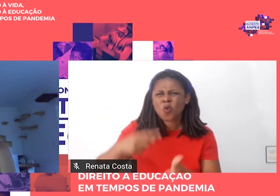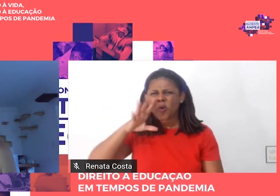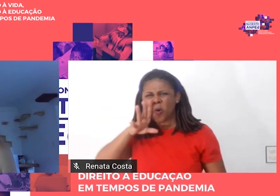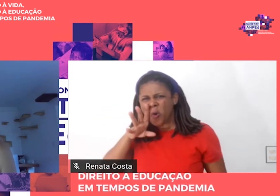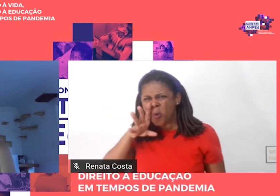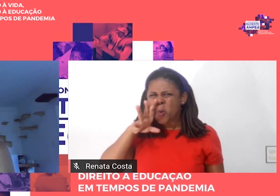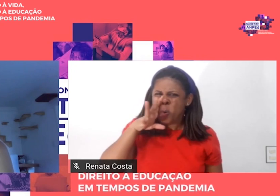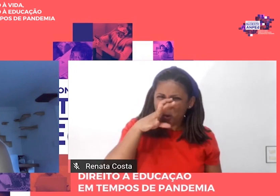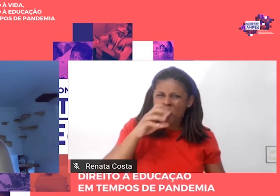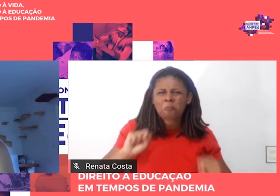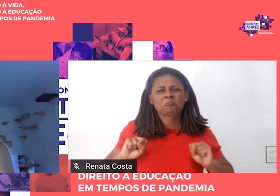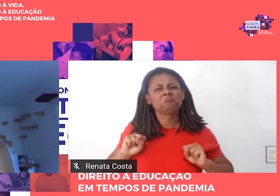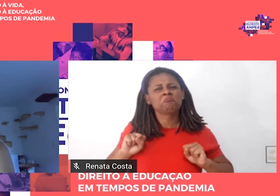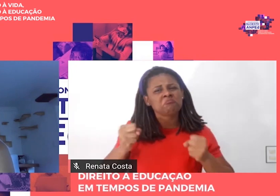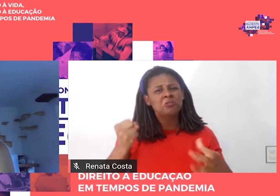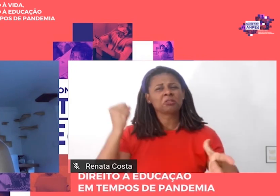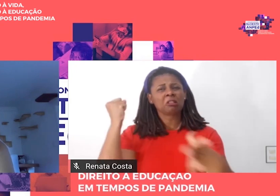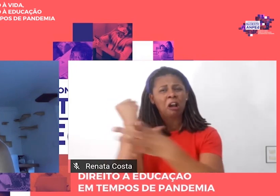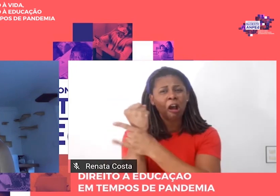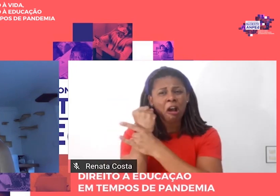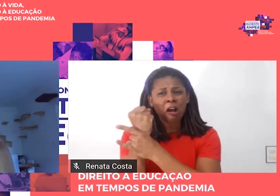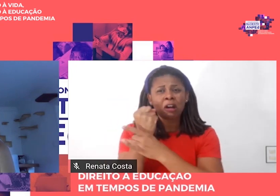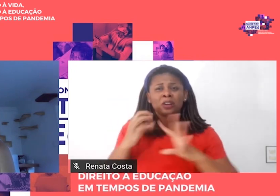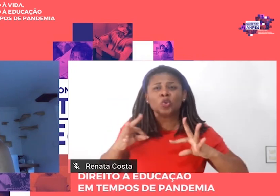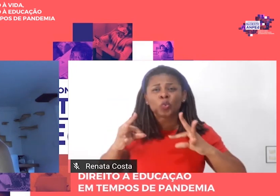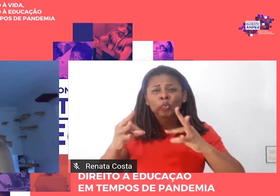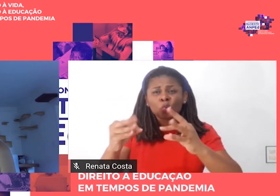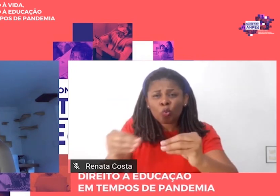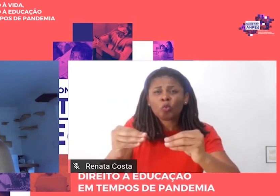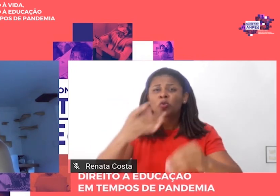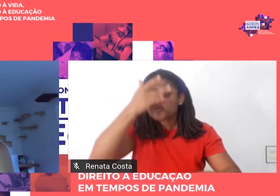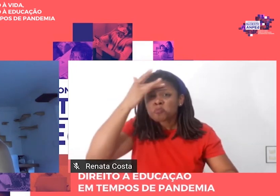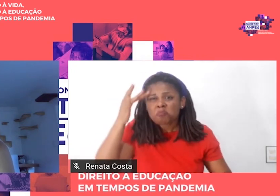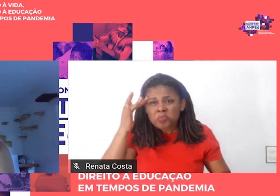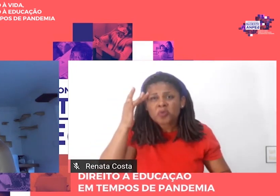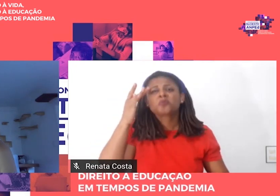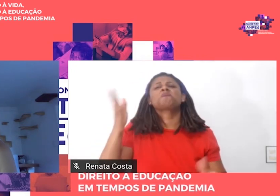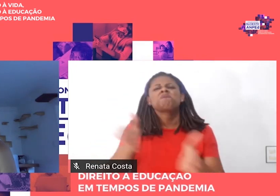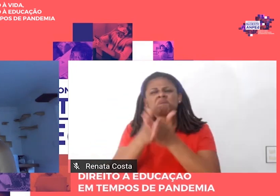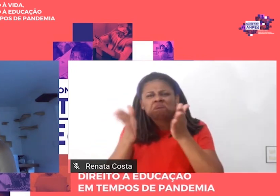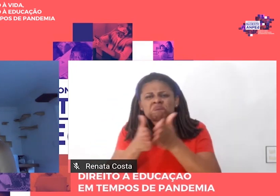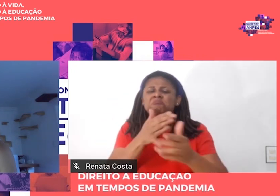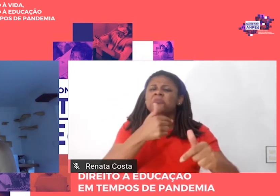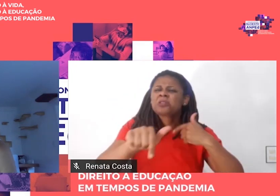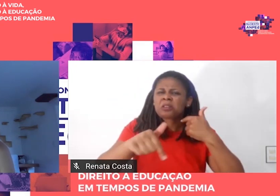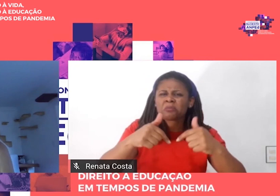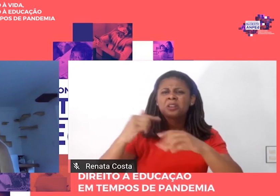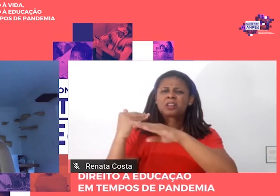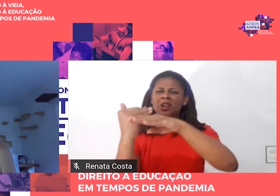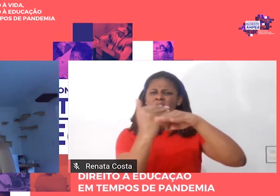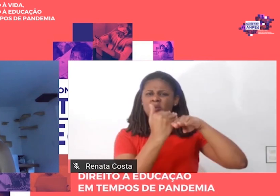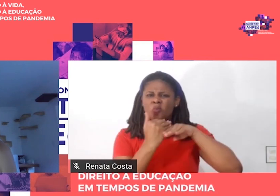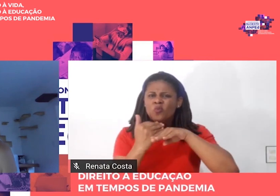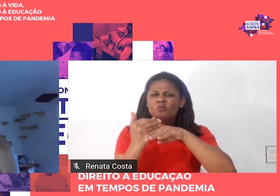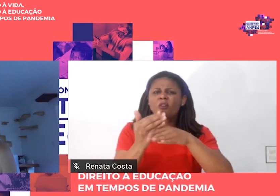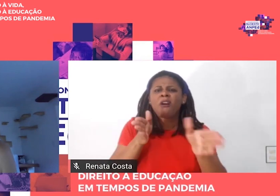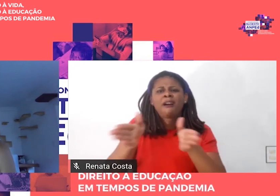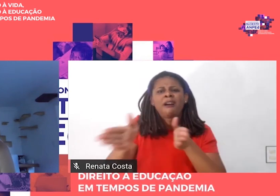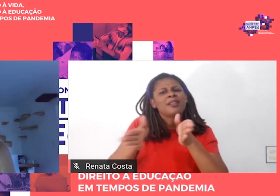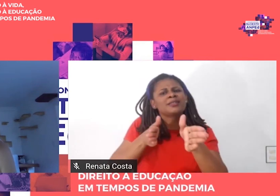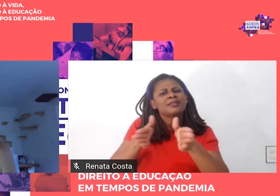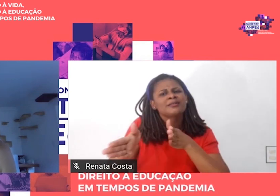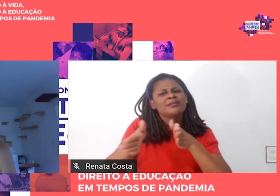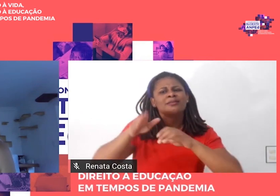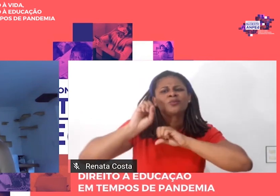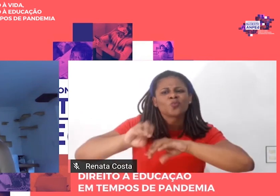garantir aos trabalhadores um ensino da melhor qualidade possível nas condições históricas atuais. O papel de uma